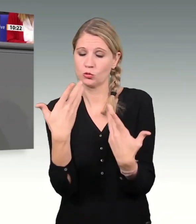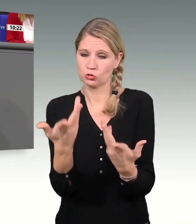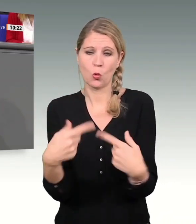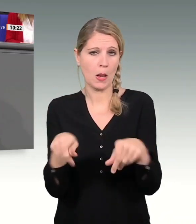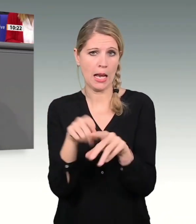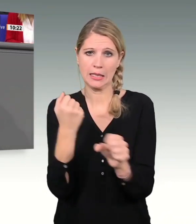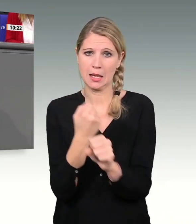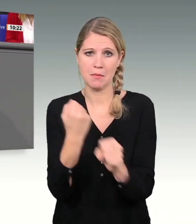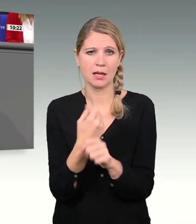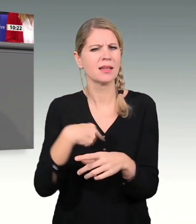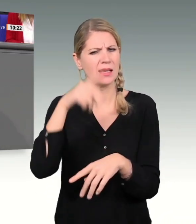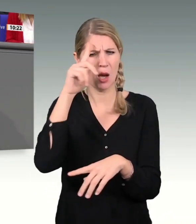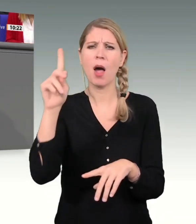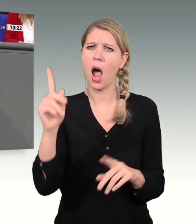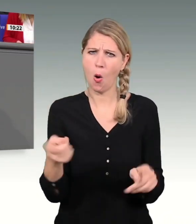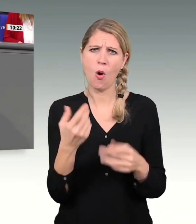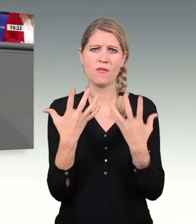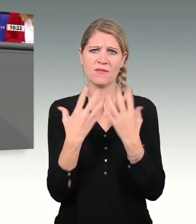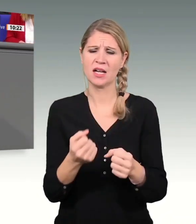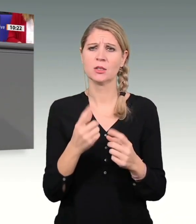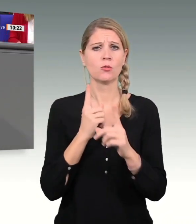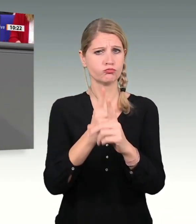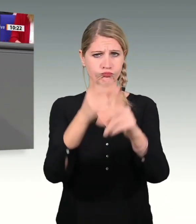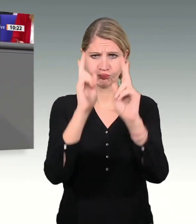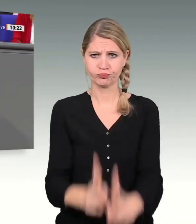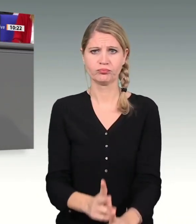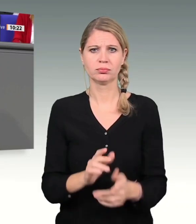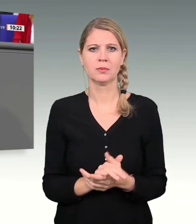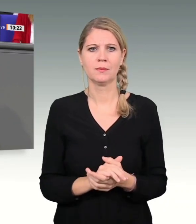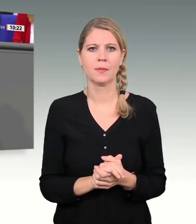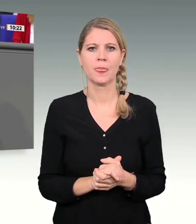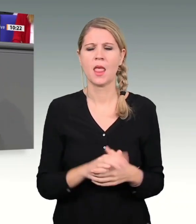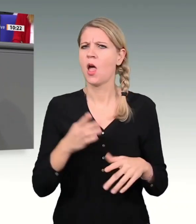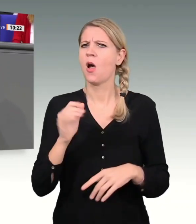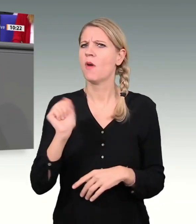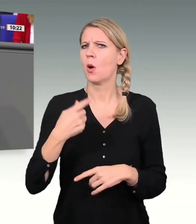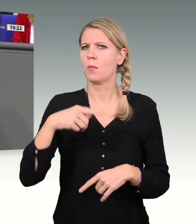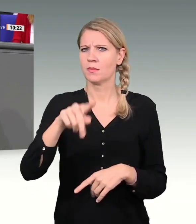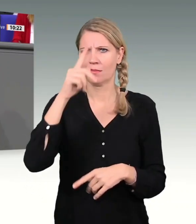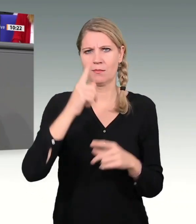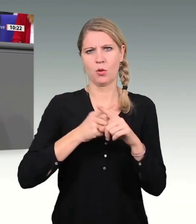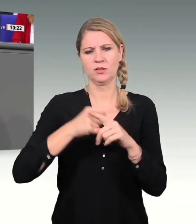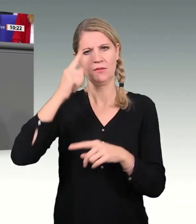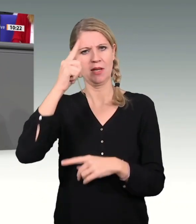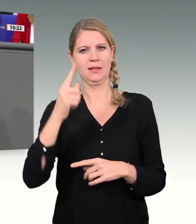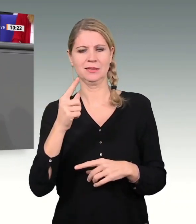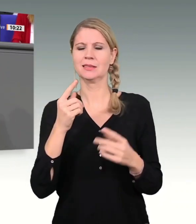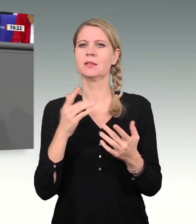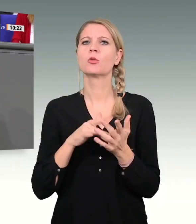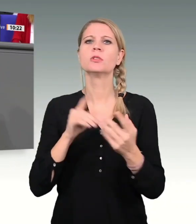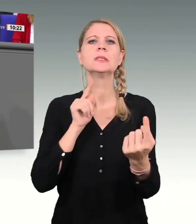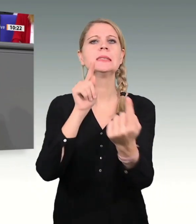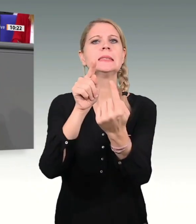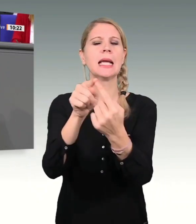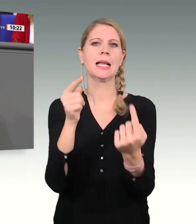Warum diesen Optimismus, liebe Mitbürgerinnen und Mitbürger? Ziel ist es, wir wollen nachhaltig aus der Krise kommen, um